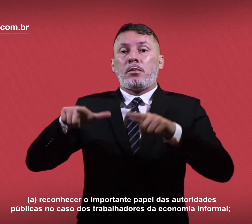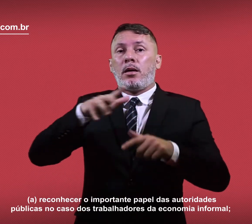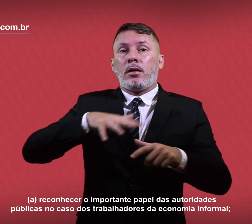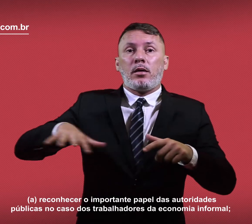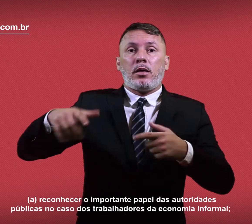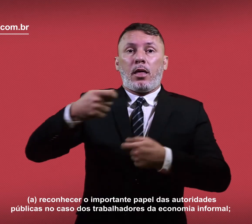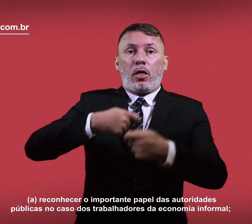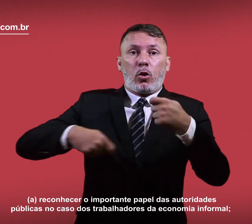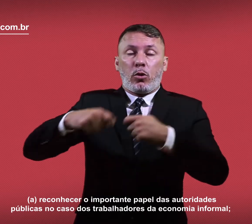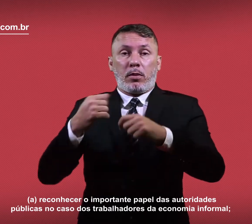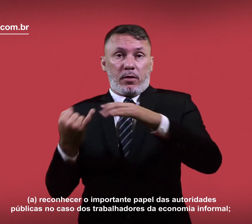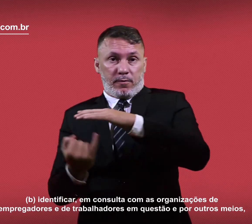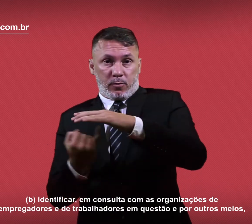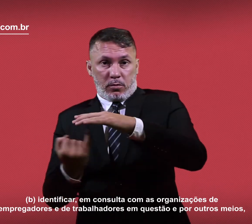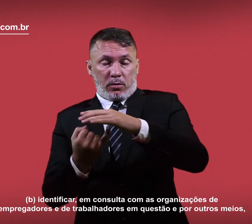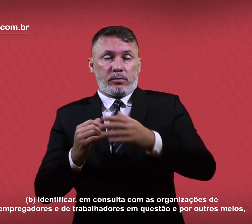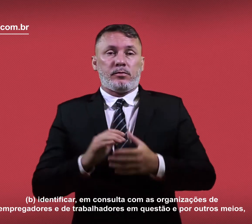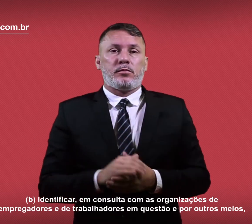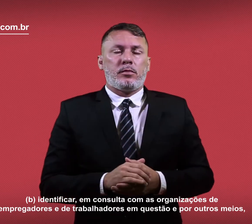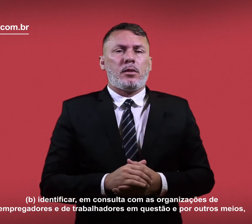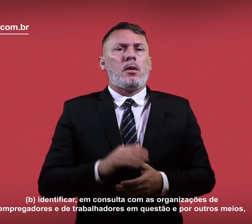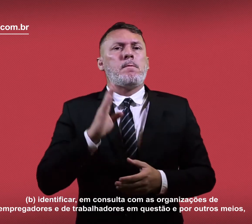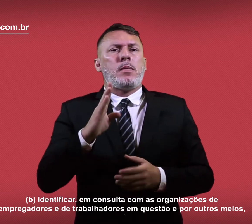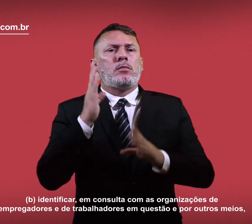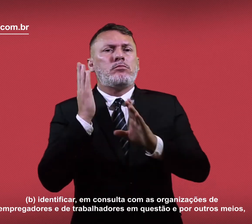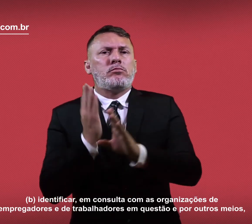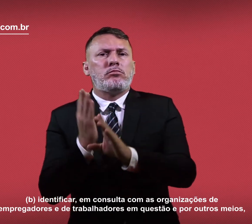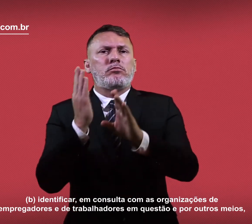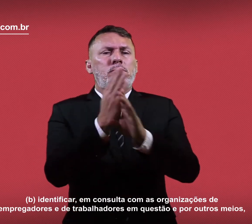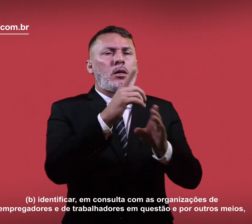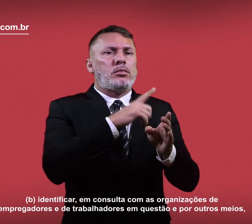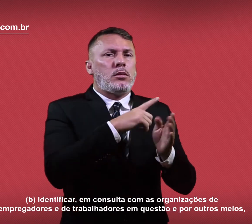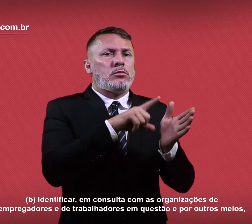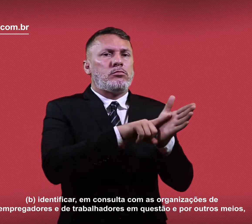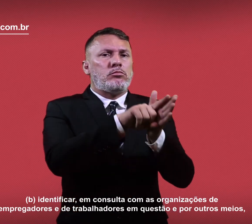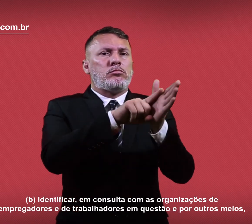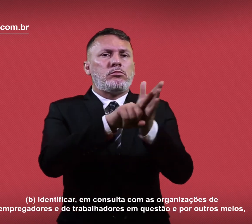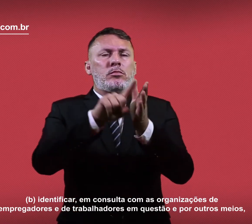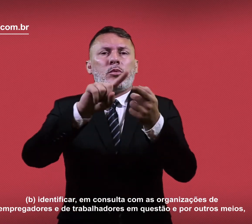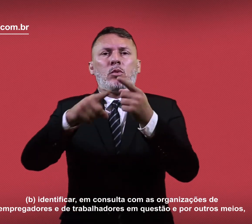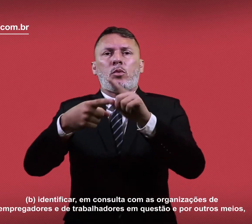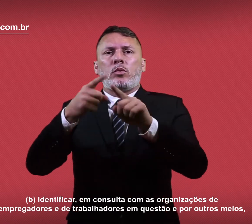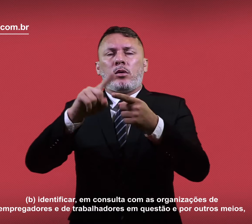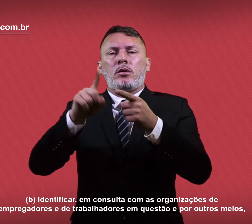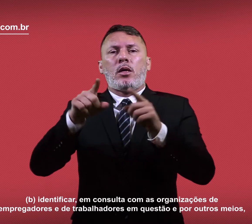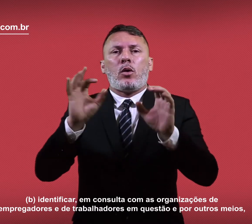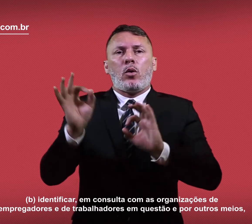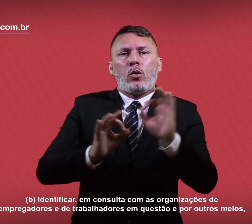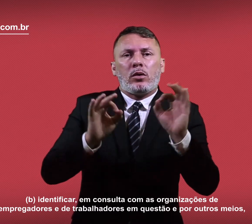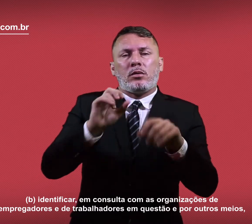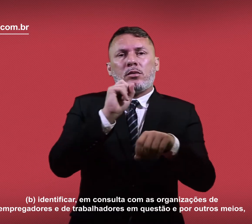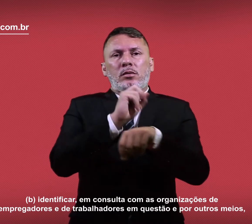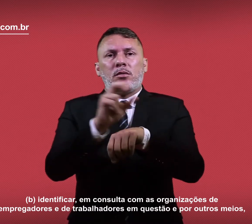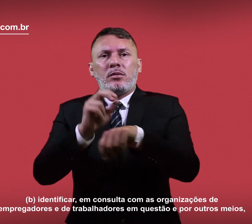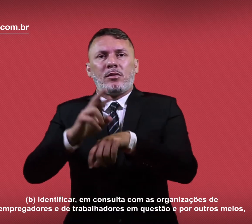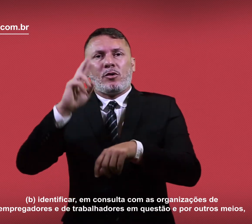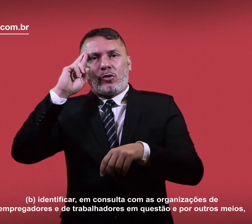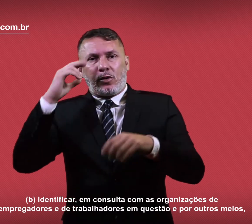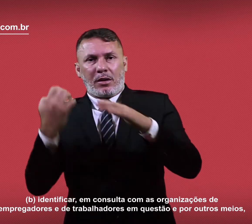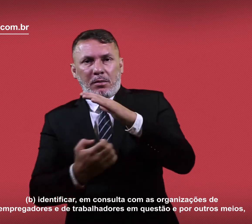economia informal. A linha B, identificar em consulta com as organizações de empregadores e de trabalhadores em